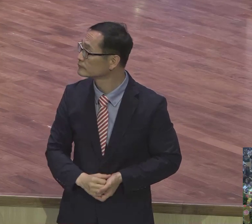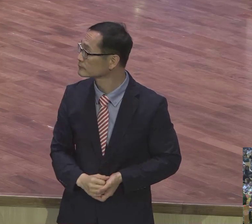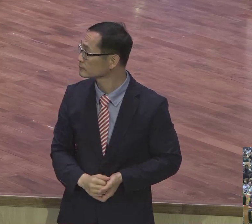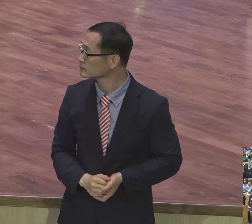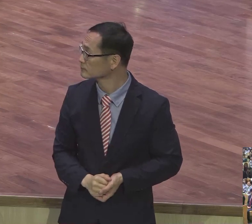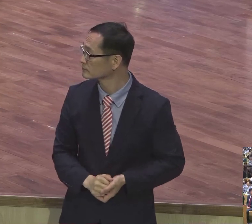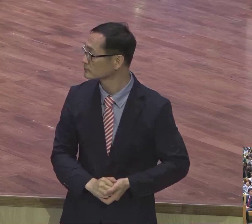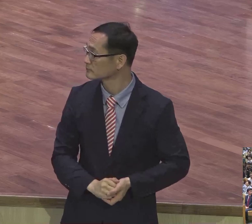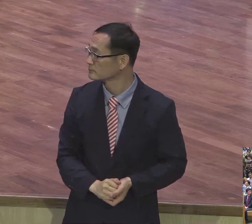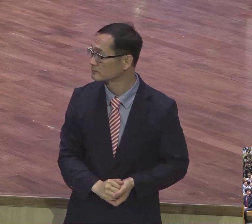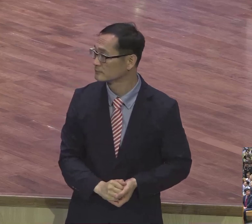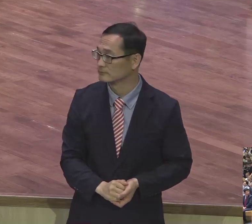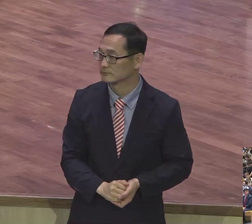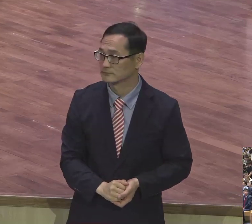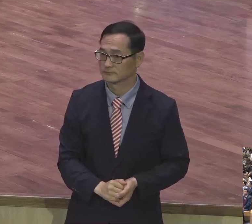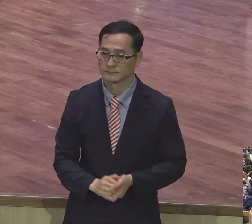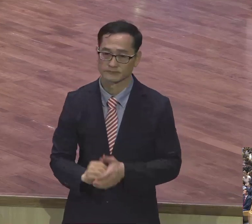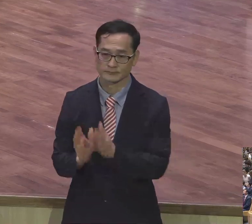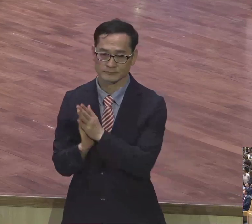뛰어서 좀 일어서 계세요.